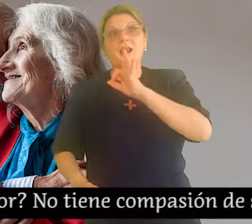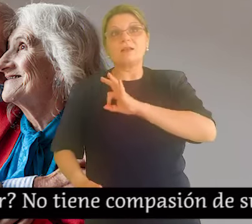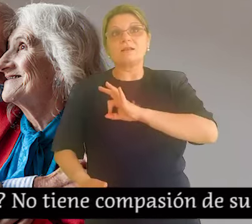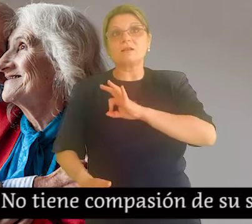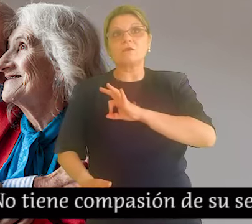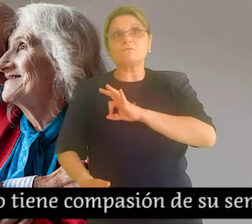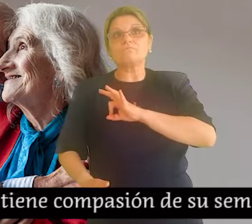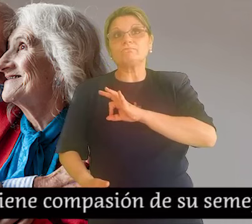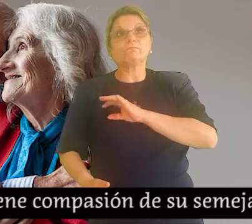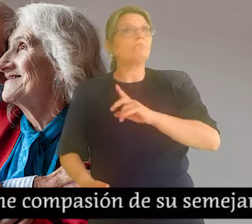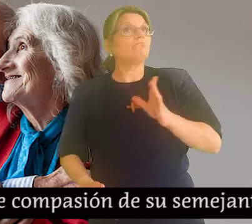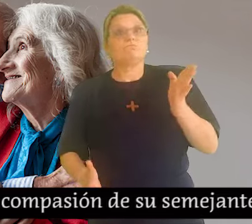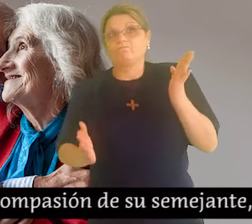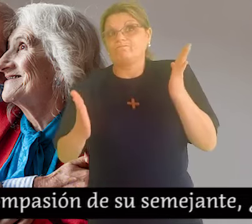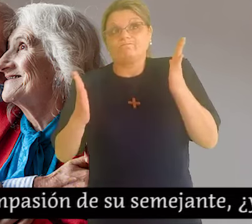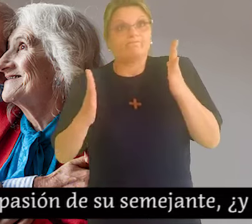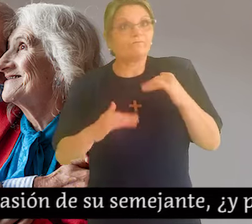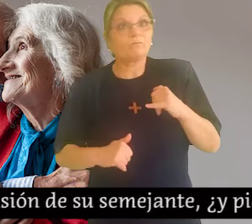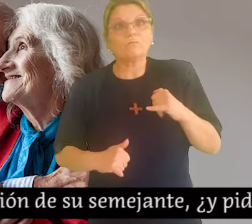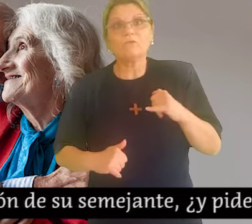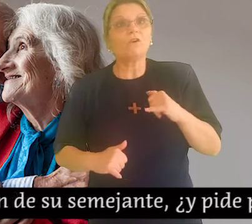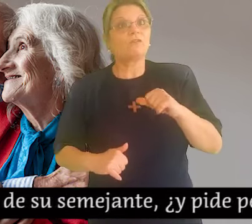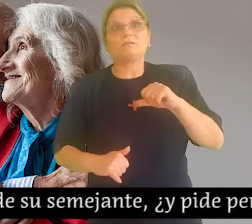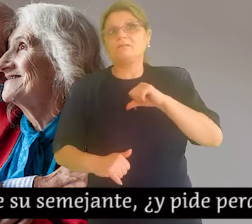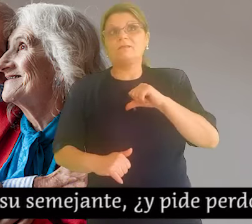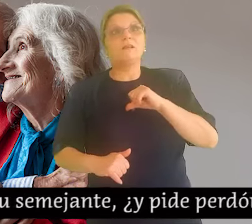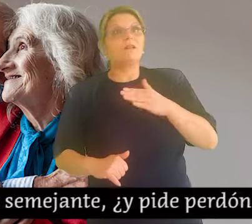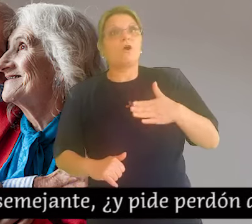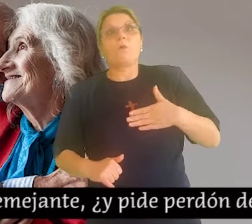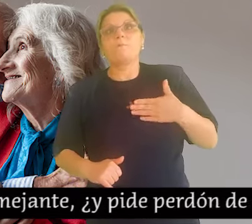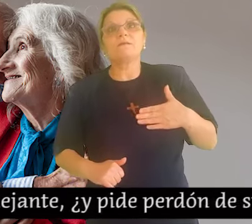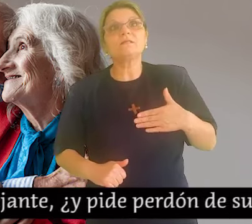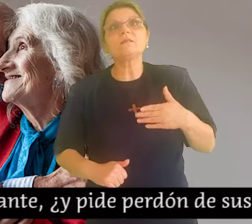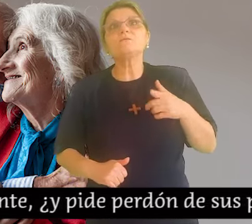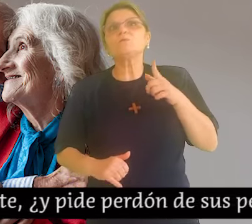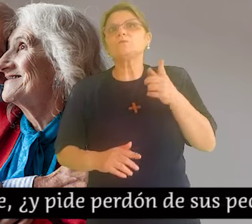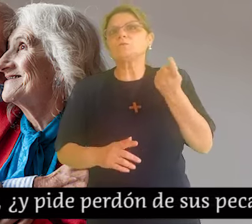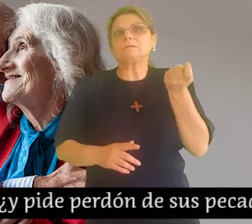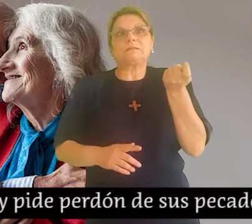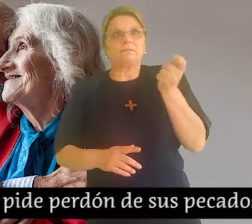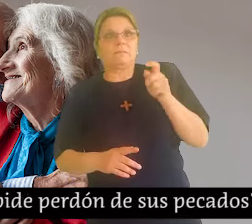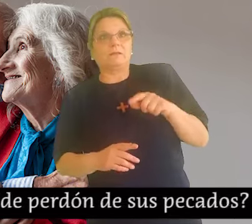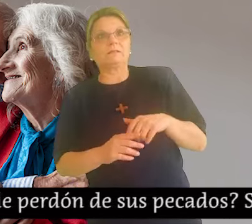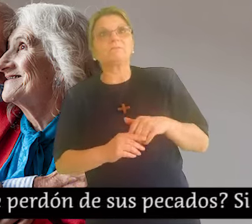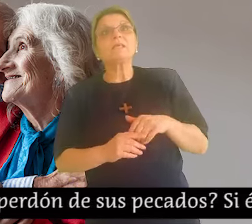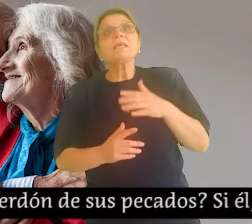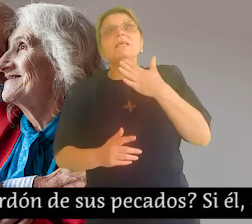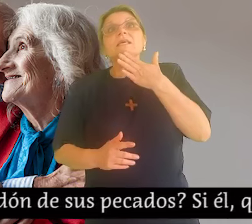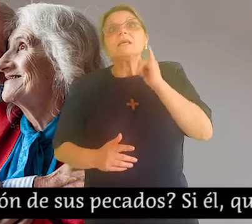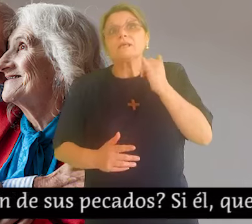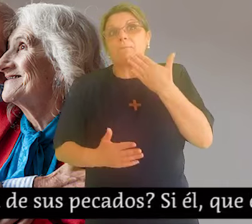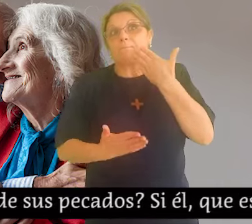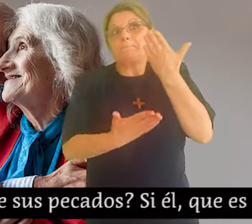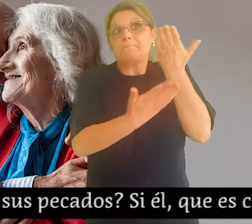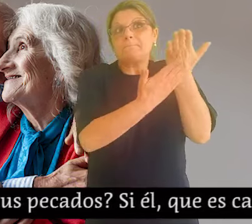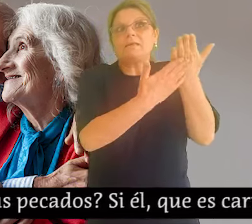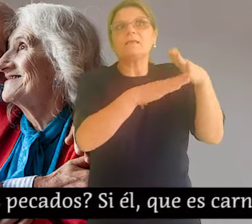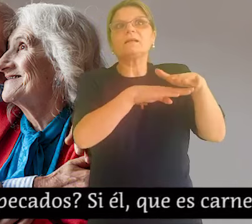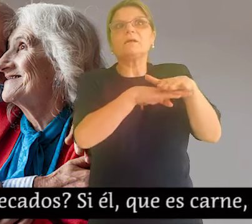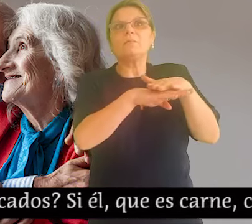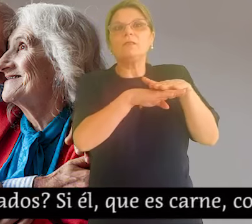¿No tiene compasión de su semejante y pide perdón de sus pecados? Si él, que es